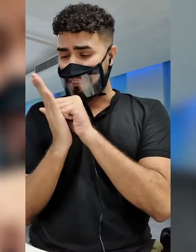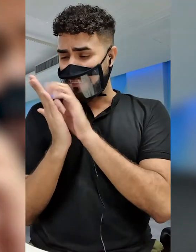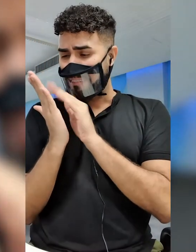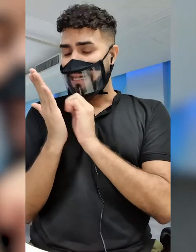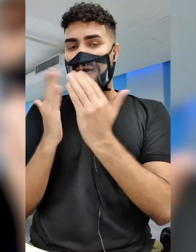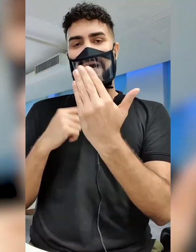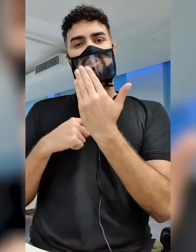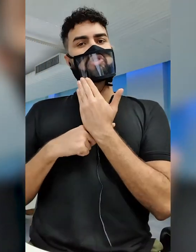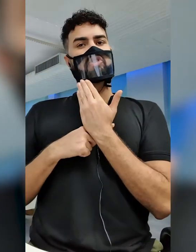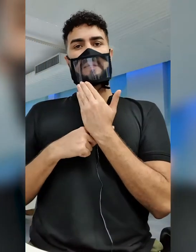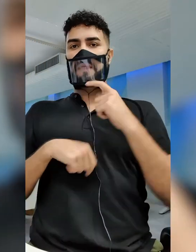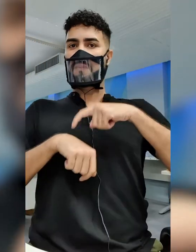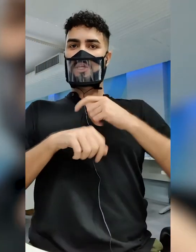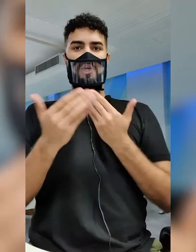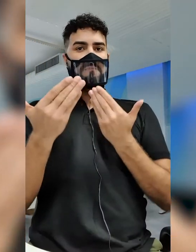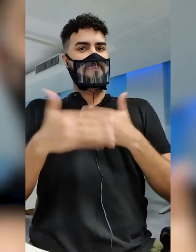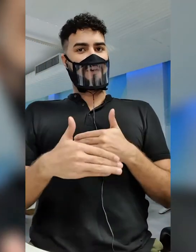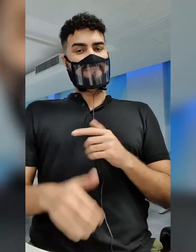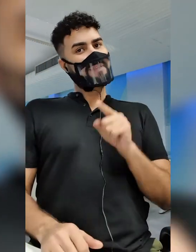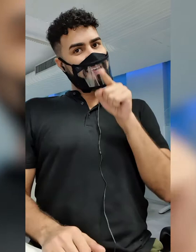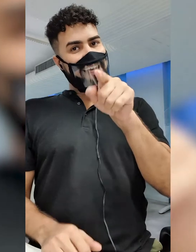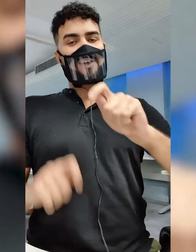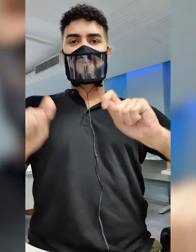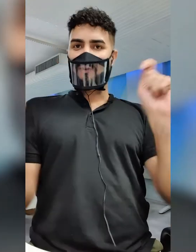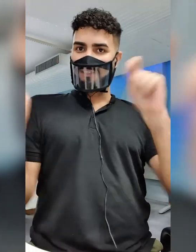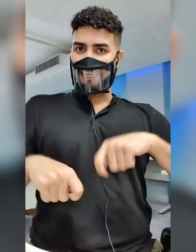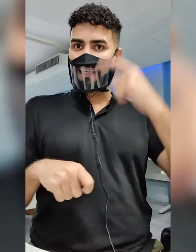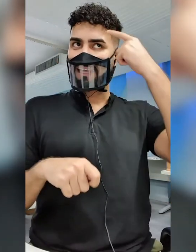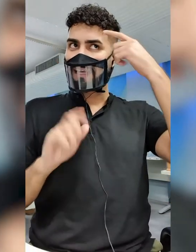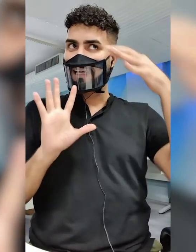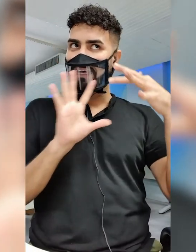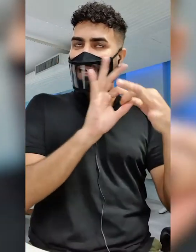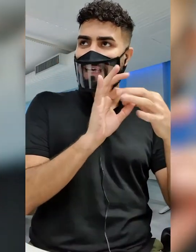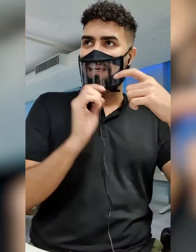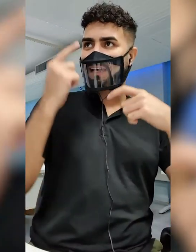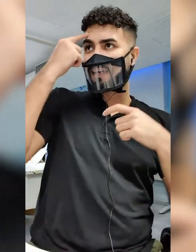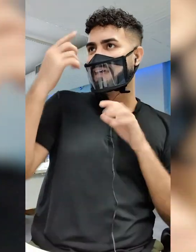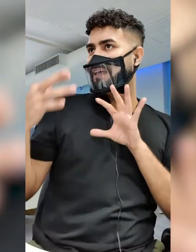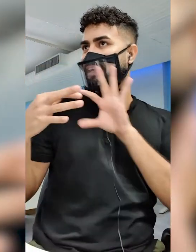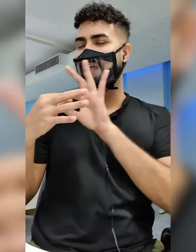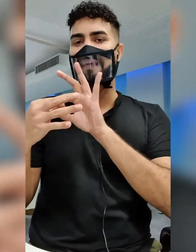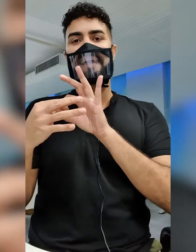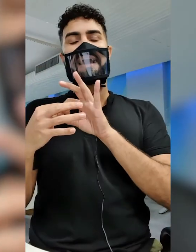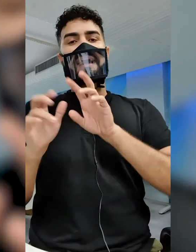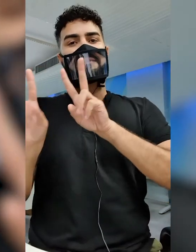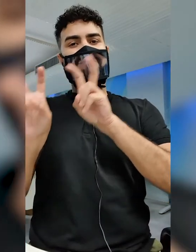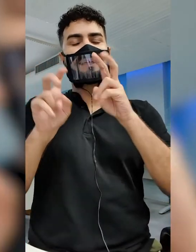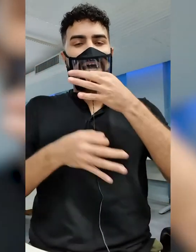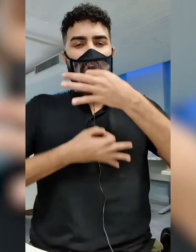ajuda para, na hora da prova, você consiga fazer associação com as linhas de argumentação,